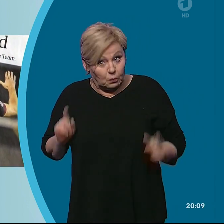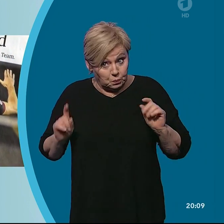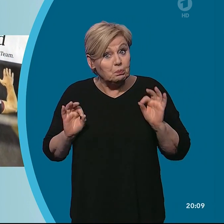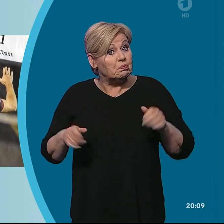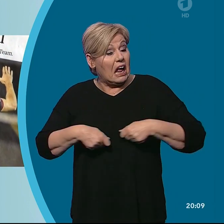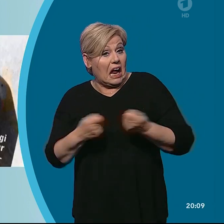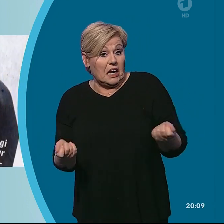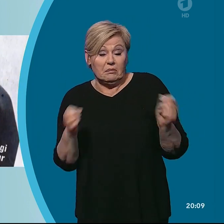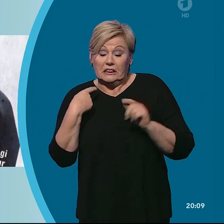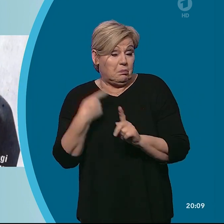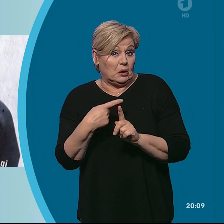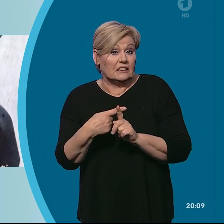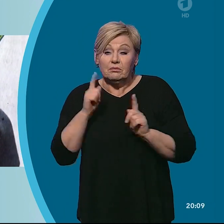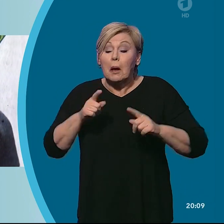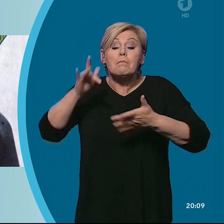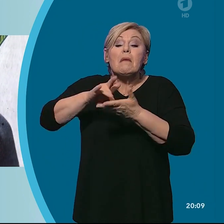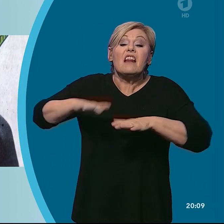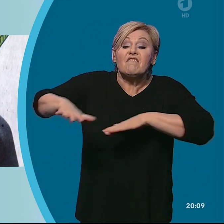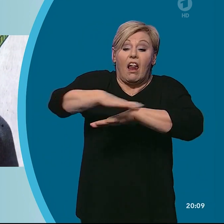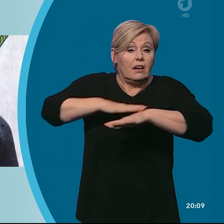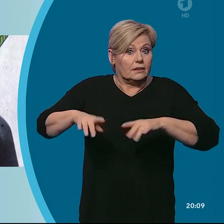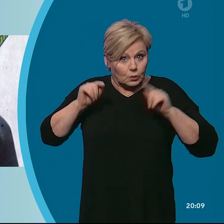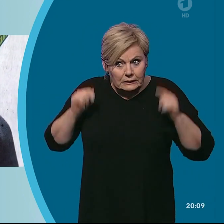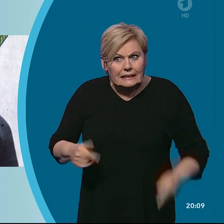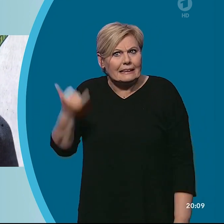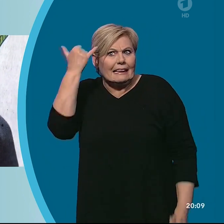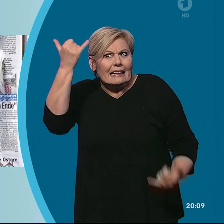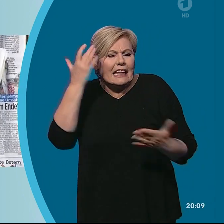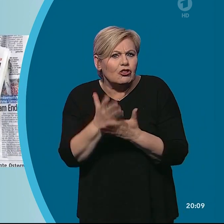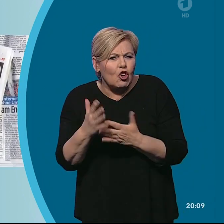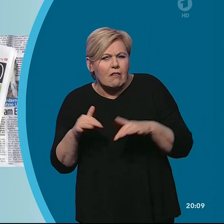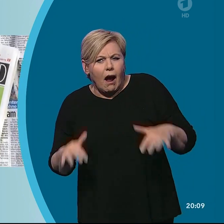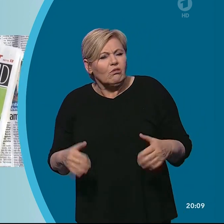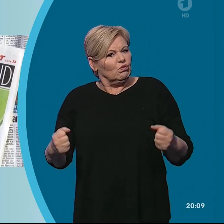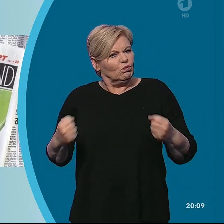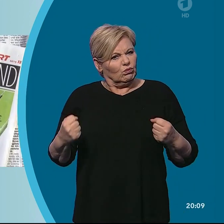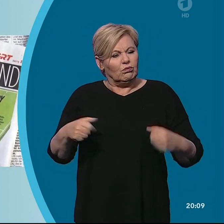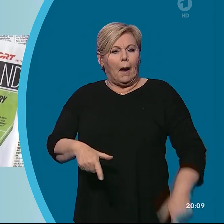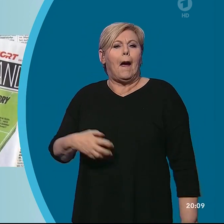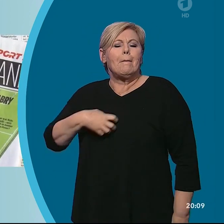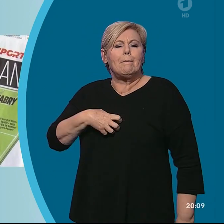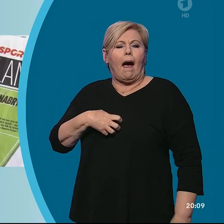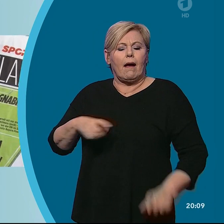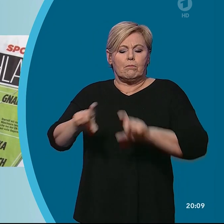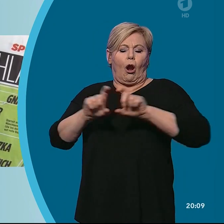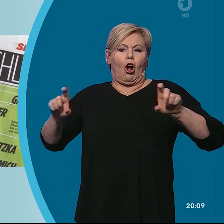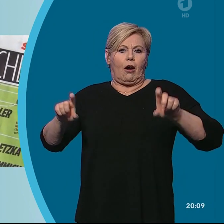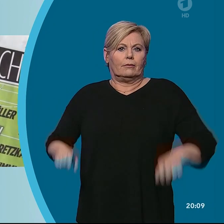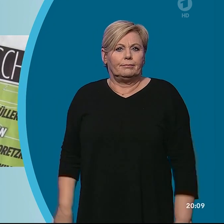gerade was das Mittelfeld anbetraf. Und schon machen Ideen die Runde, auf einen starken Bayern-Block zu setzen bei der EM, der dann für